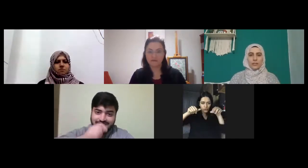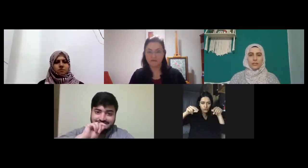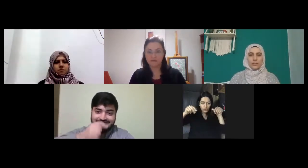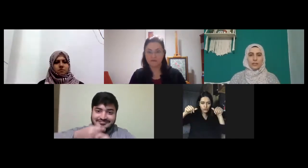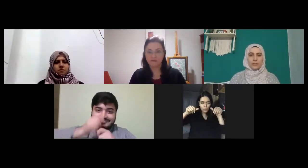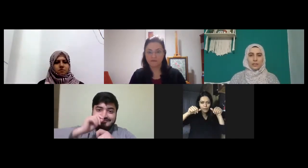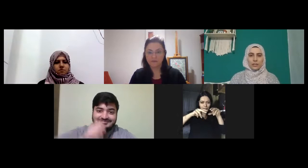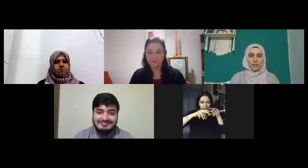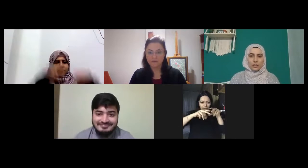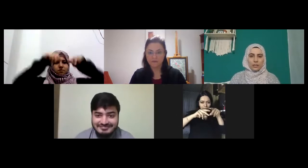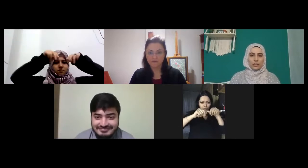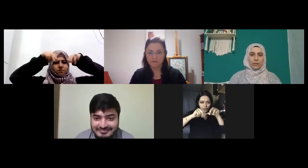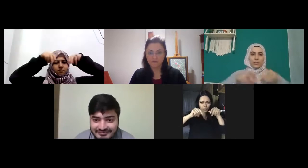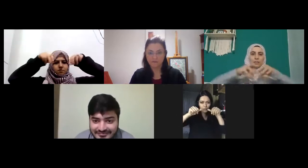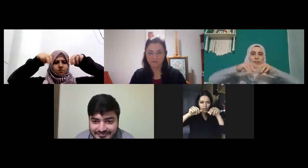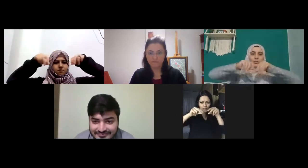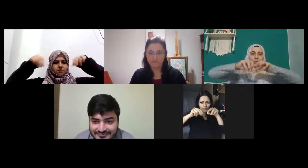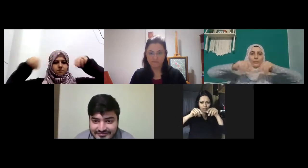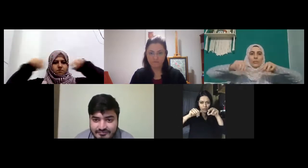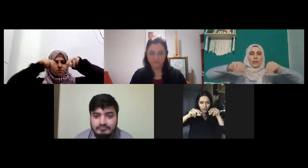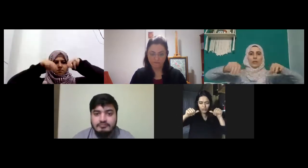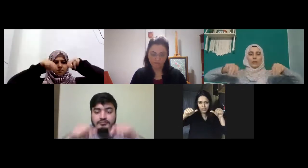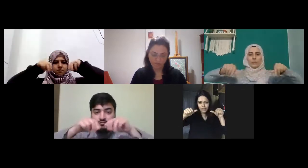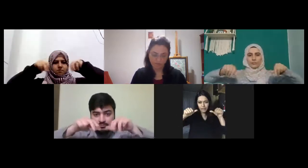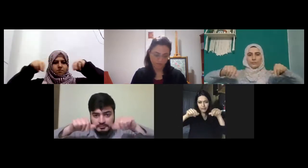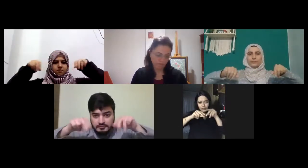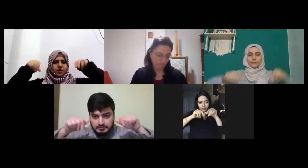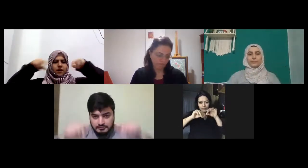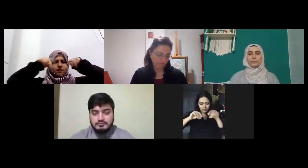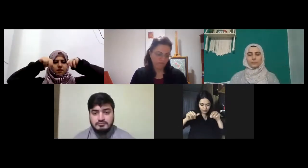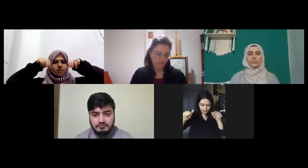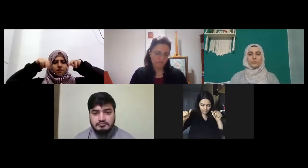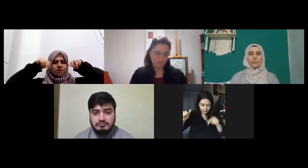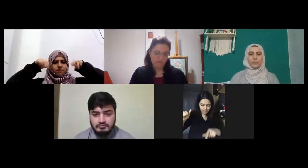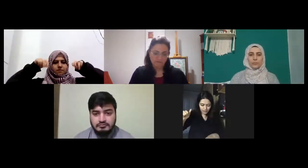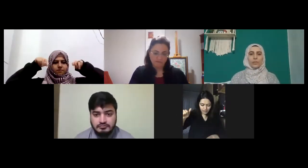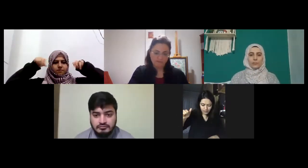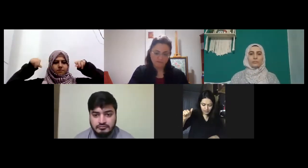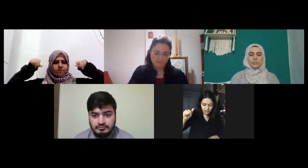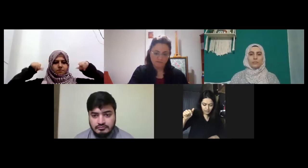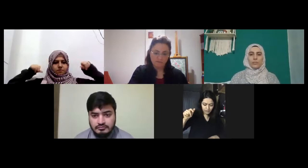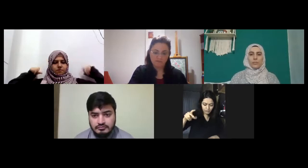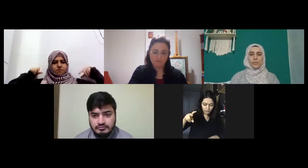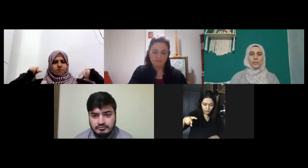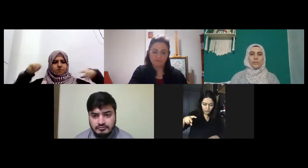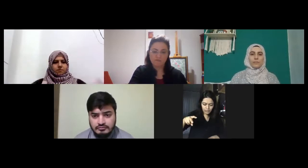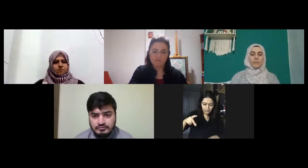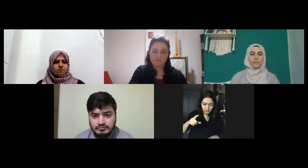toprakla aynı toprak anlamına da geliyor evet sakile ee moru söyledim mi